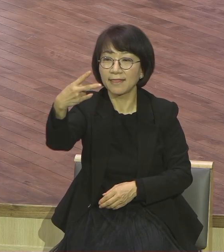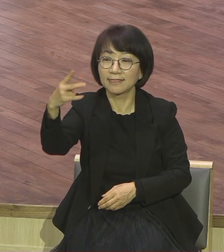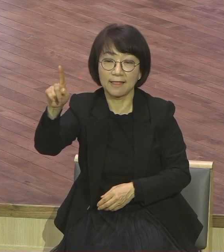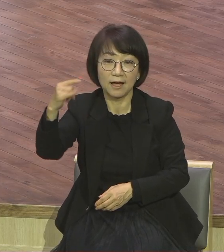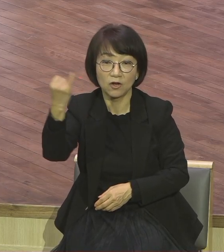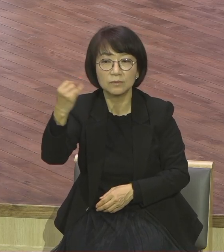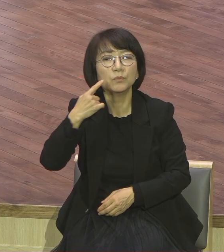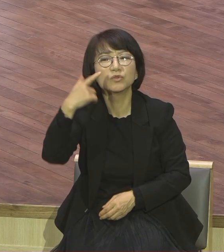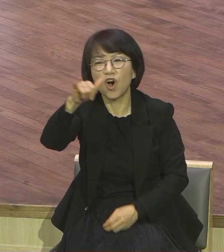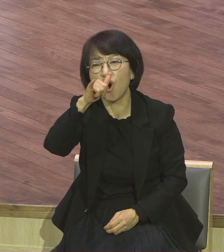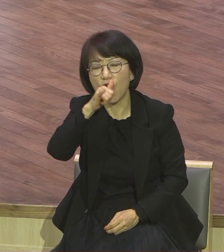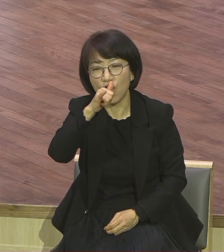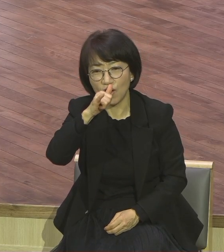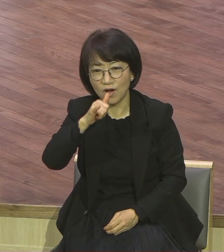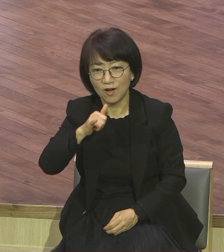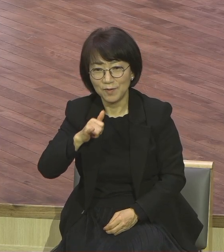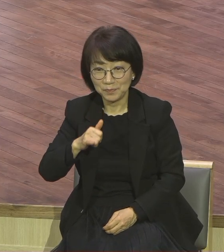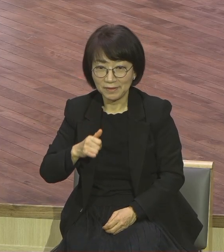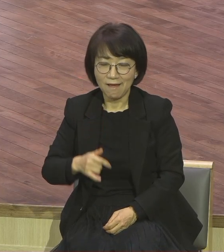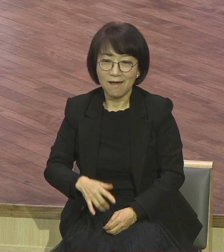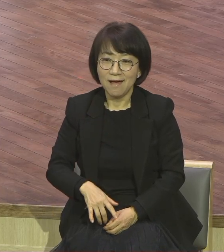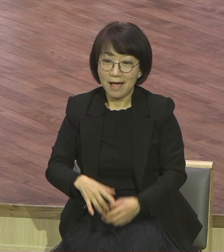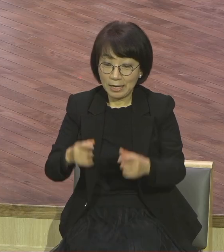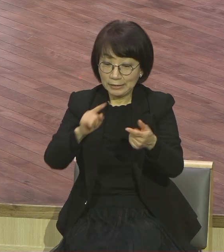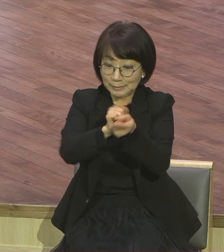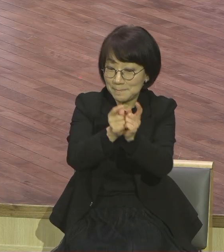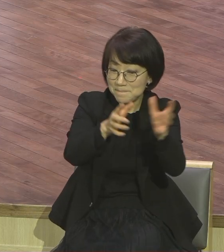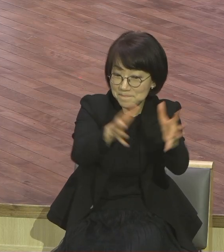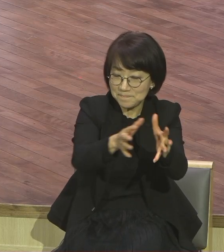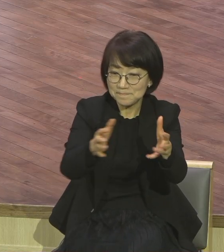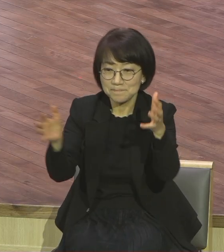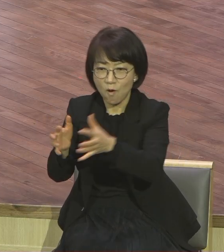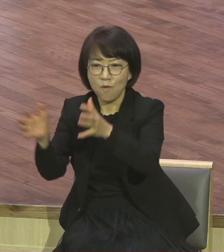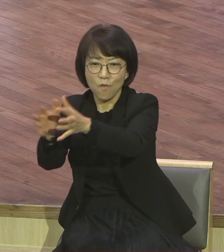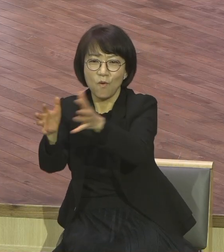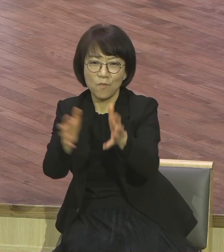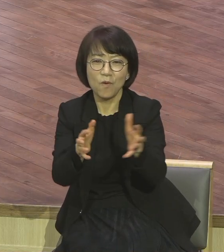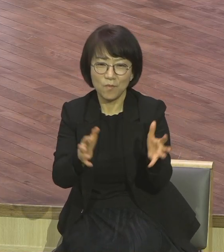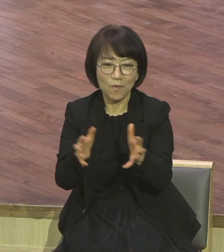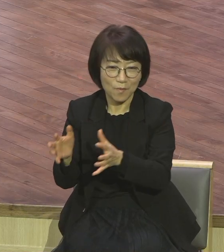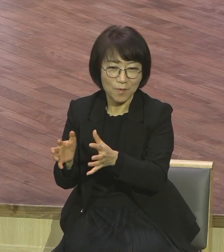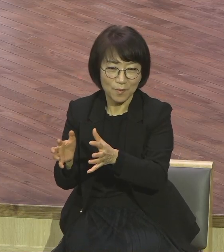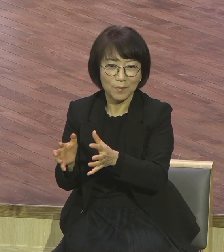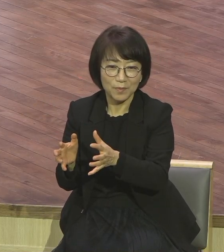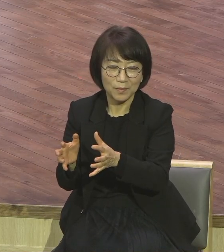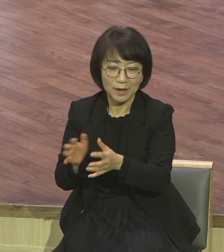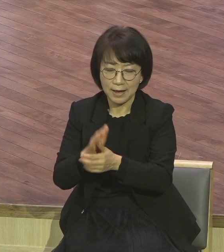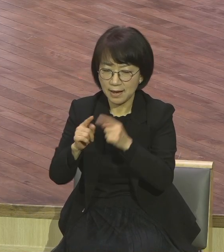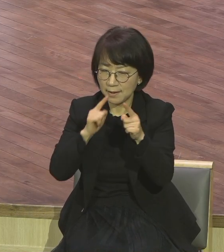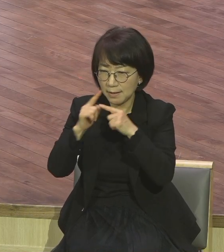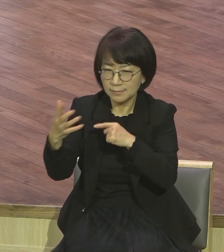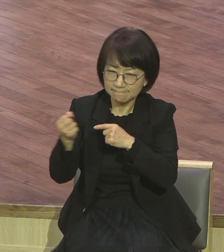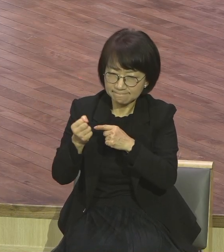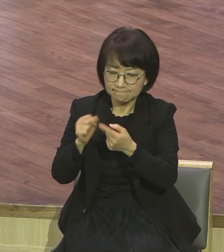이렇게 서로 다 모여가지고 서로 이렇게 이 뜨거운 열정을 가지고 서로 말씀 가지고 서로 소통하고